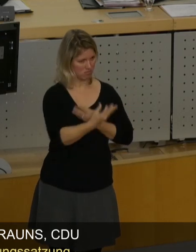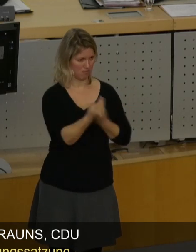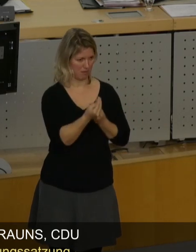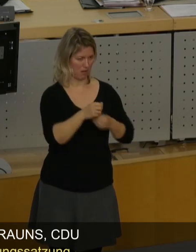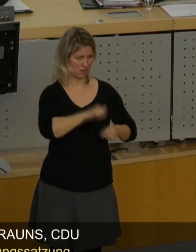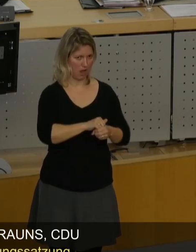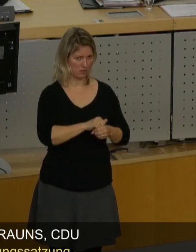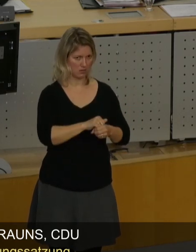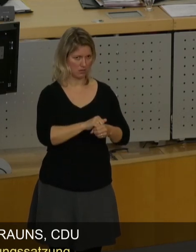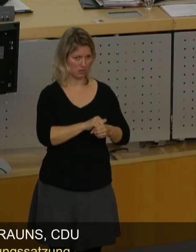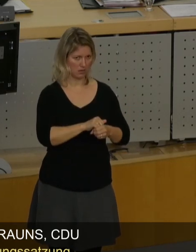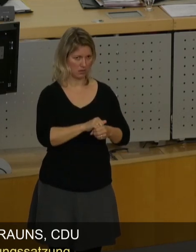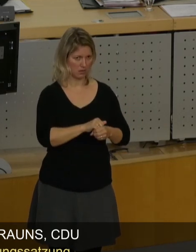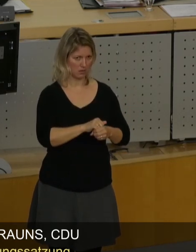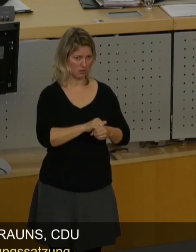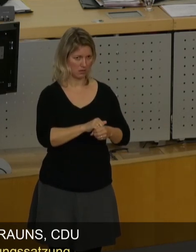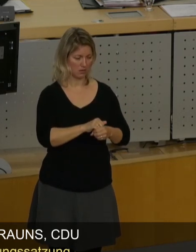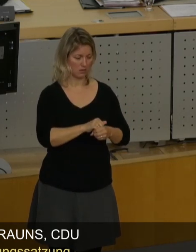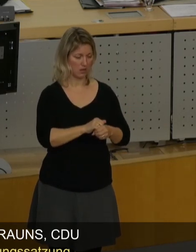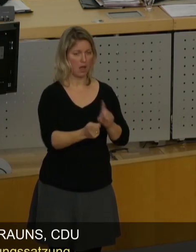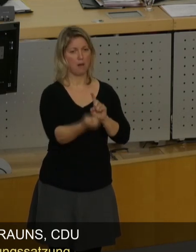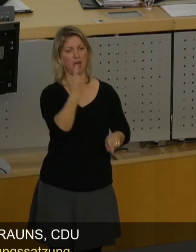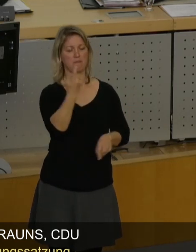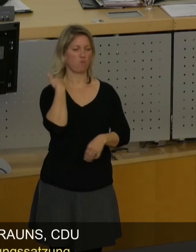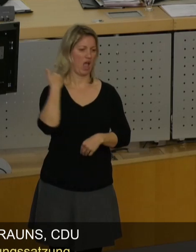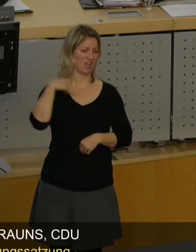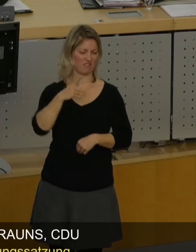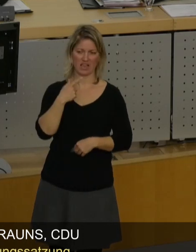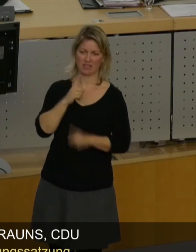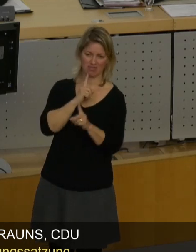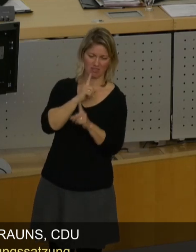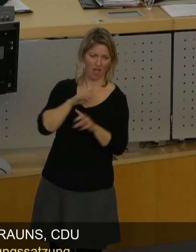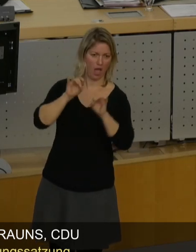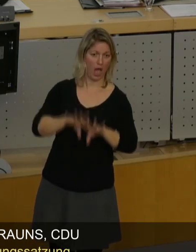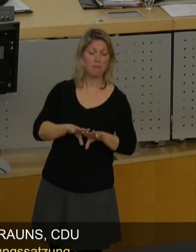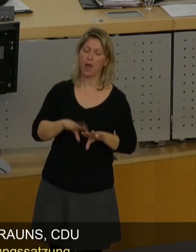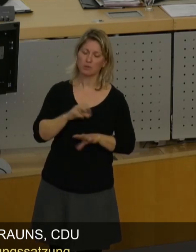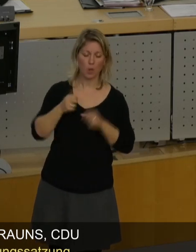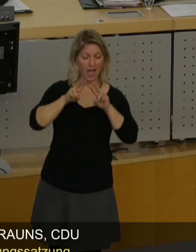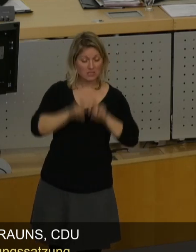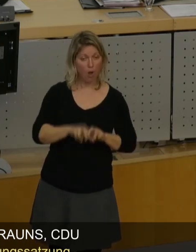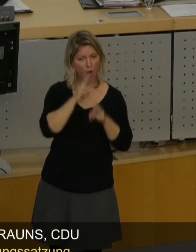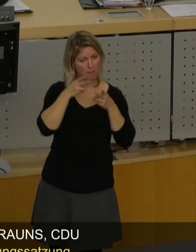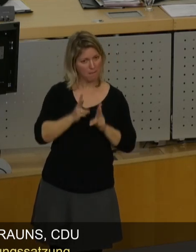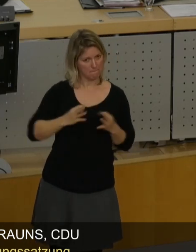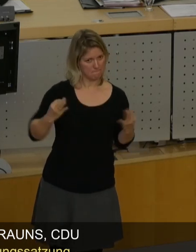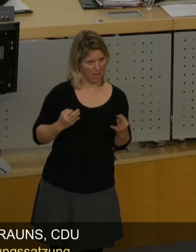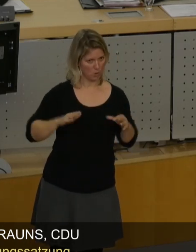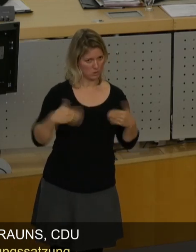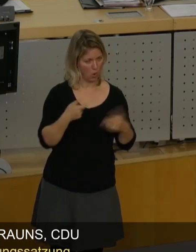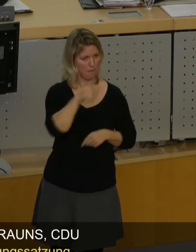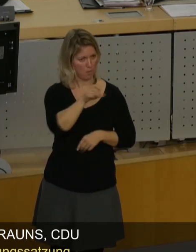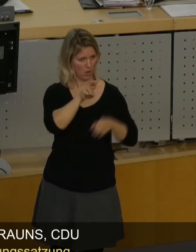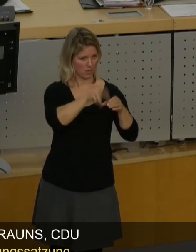ist, so, ich sage noch mal, Herr Lichty, die erste Analyse ist, brauchen wir so etwas überhaupt? Und wir sind zu der